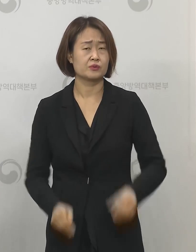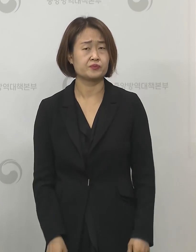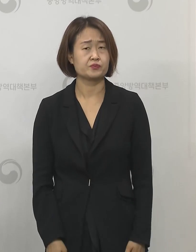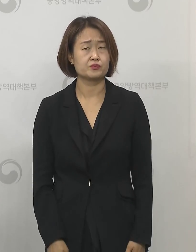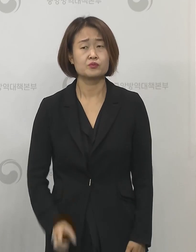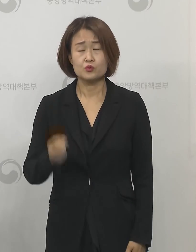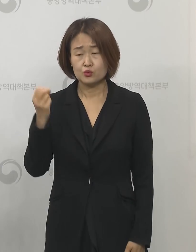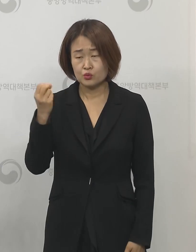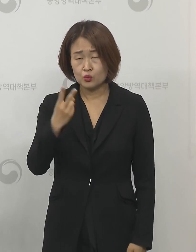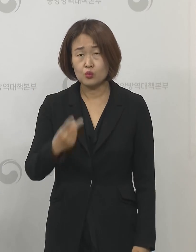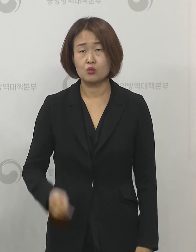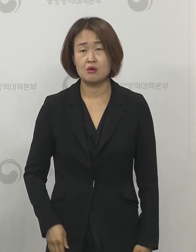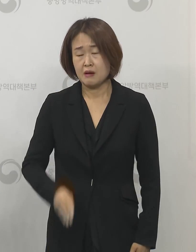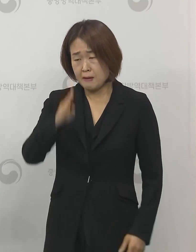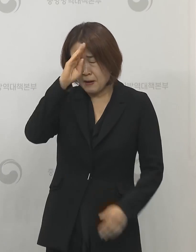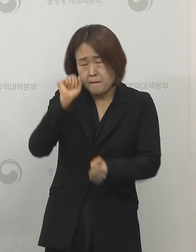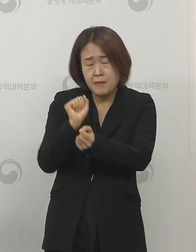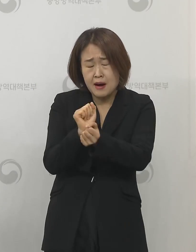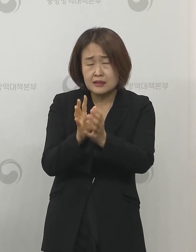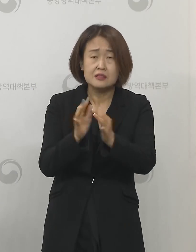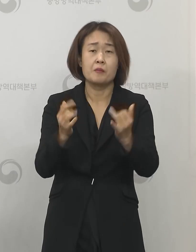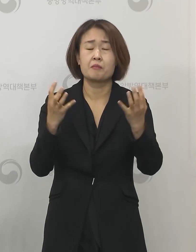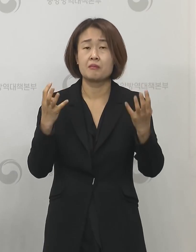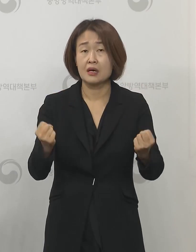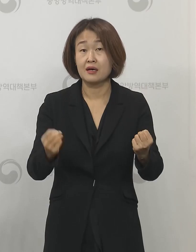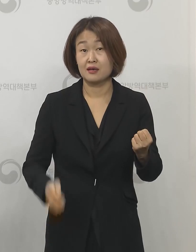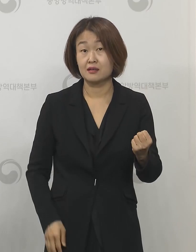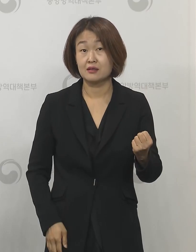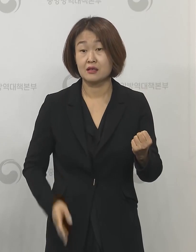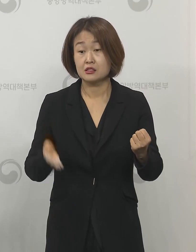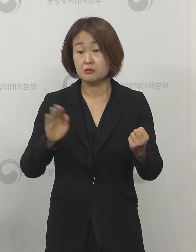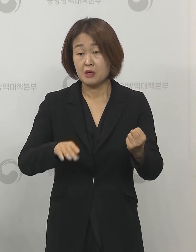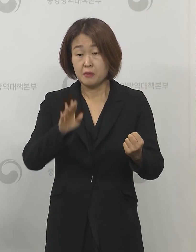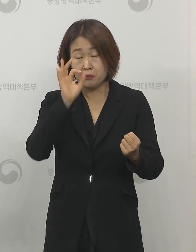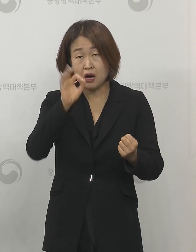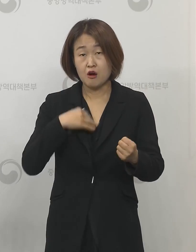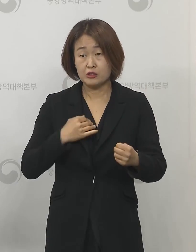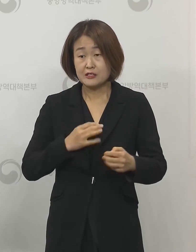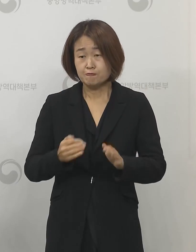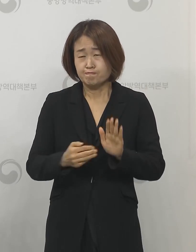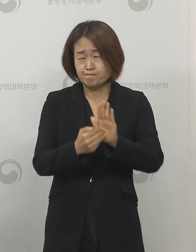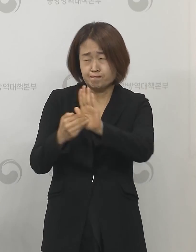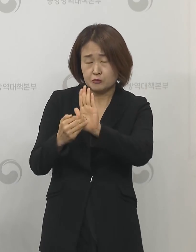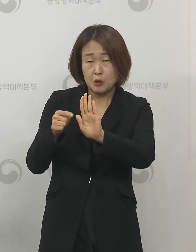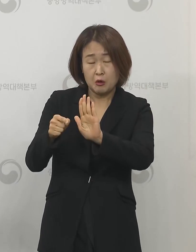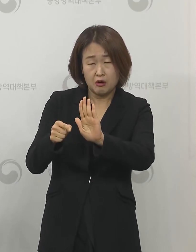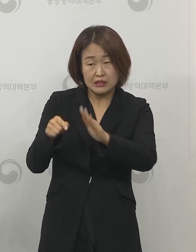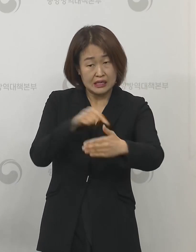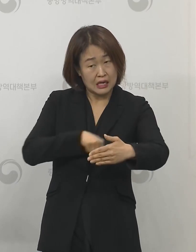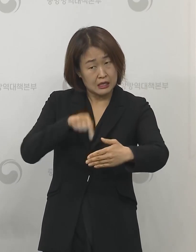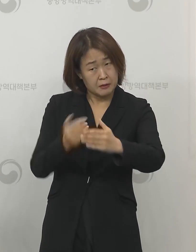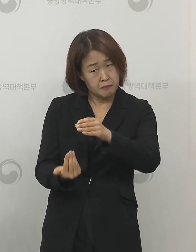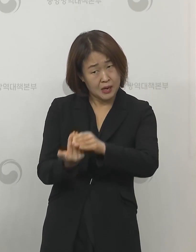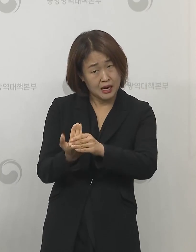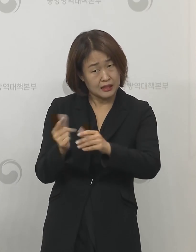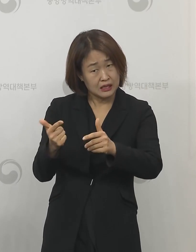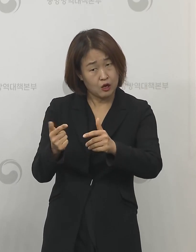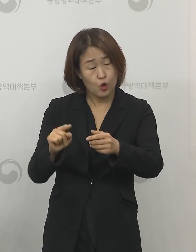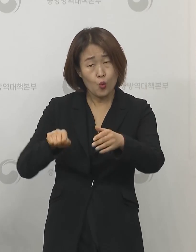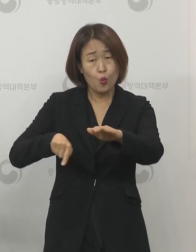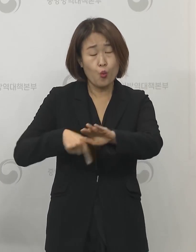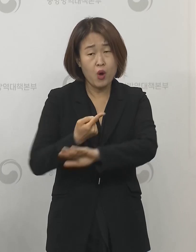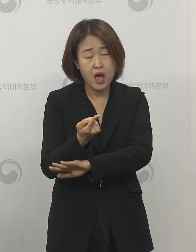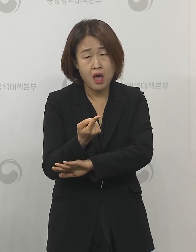많은 그런 확진자가 있지만 그 확진자가 저희 방역망 안에서 발생하는지 아니면 방역망